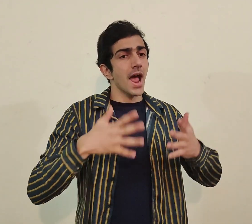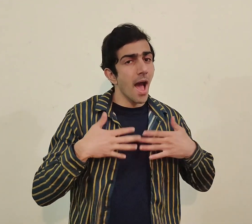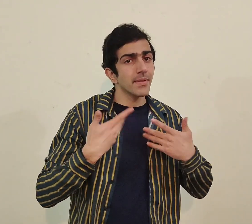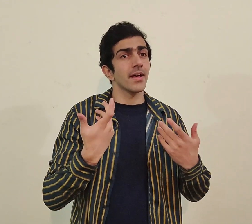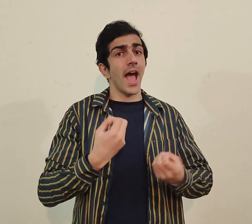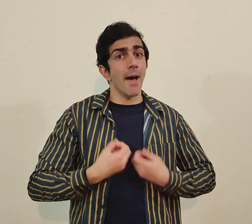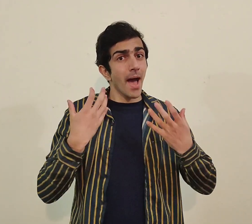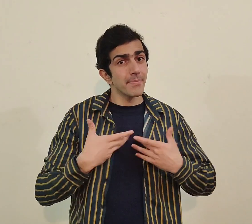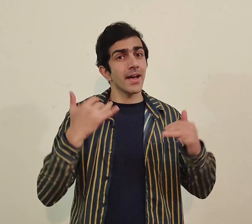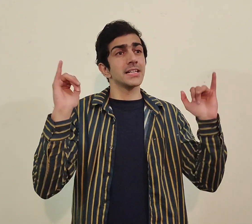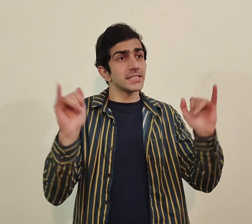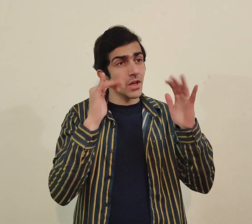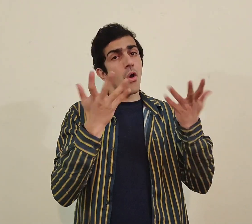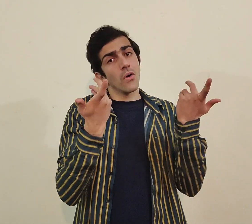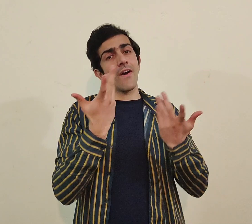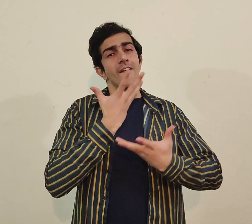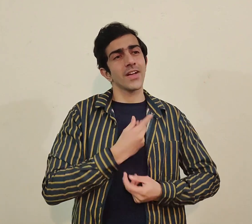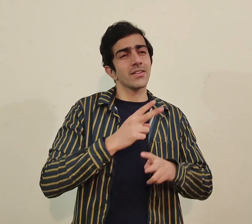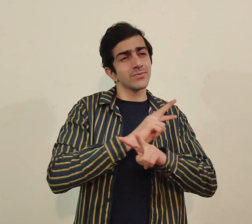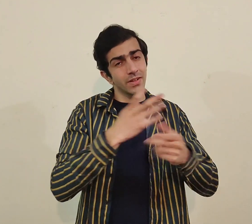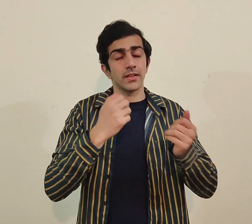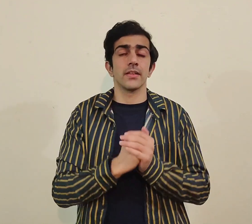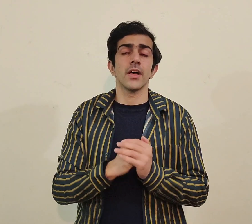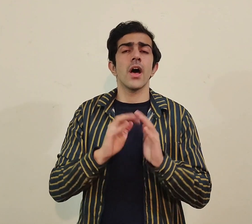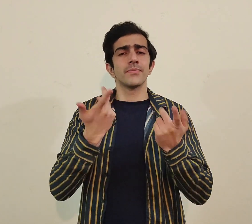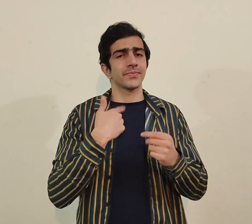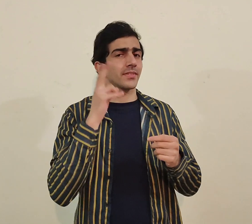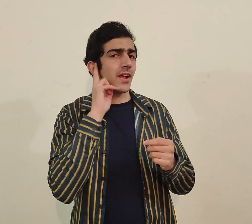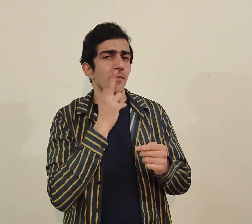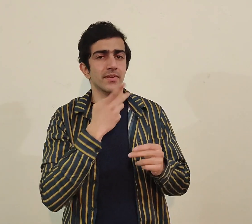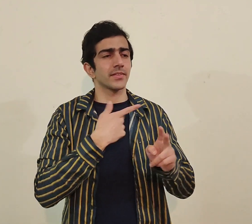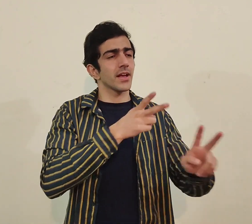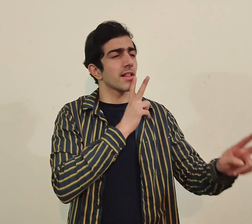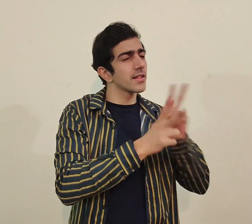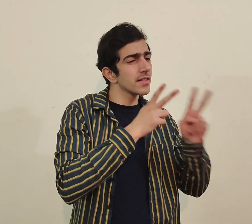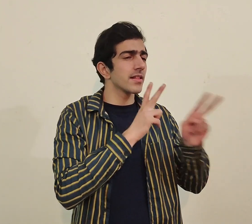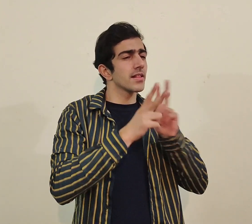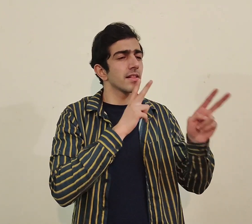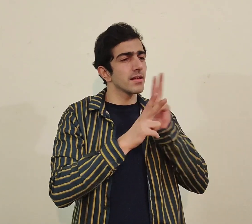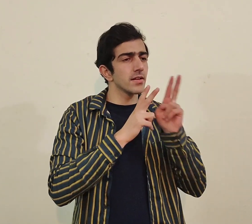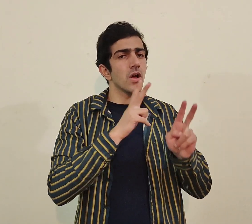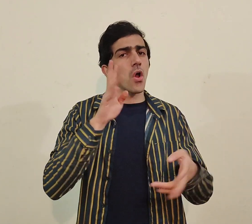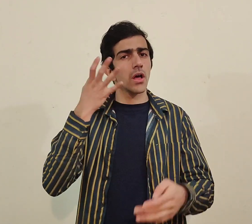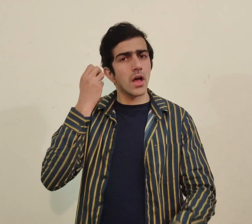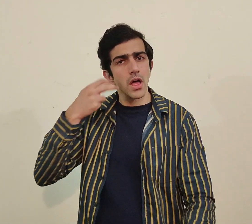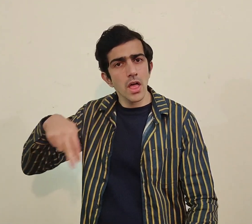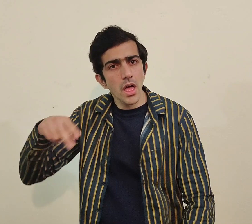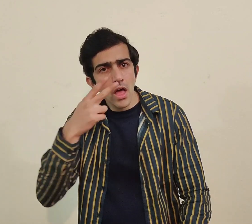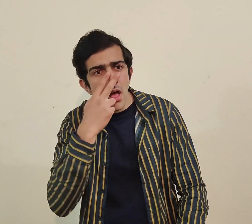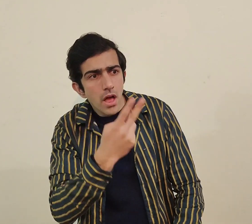کمیونیکیٹ کرتے ہیں خوش ہوتے ہیں پارٹیز انجوائے کرتے ہیں سیڈ ہوتے ہیں تو جب ہم فرنڈز آپس میں بات کر رہے ہوتے ہیں دیف